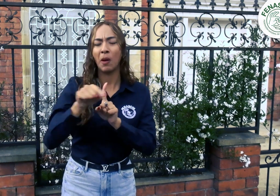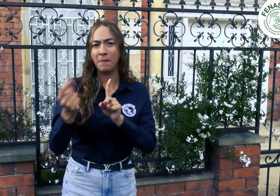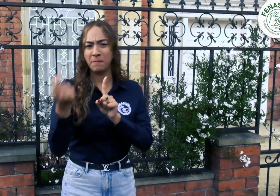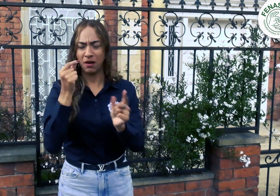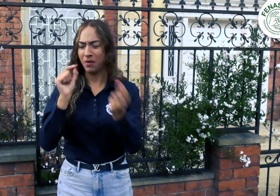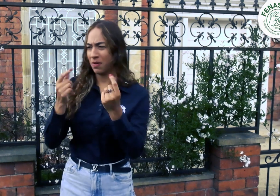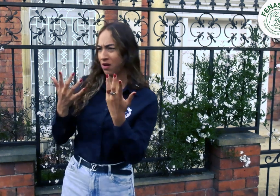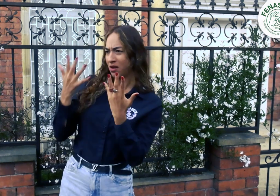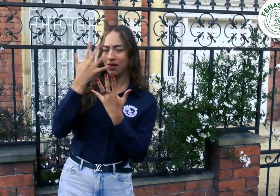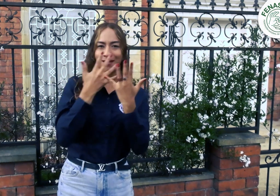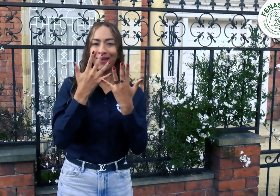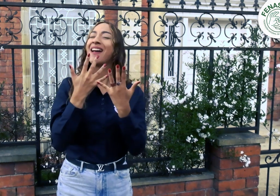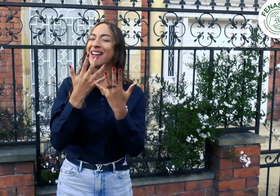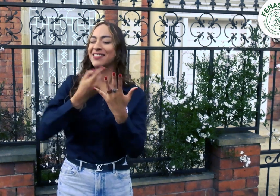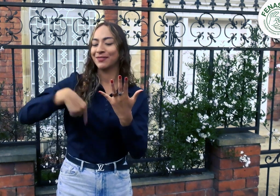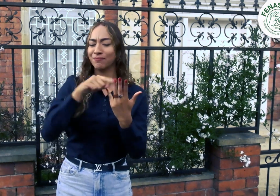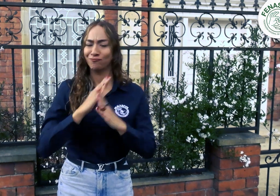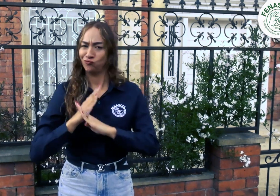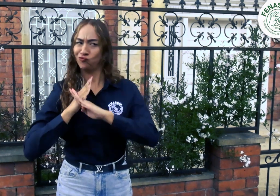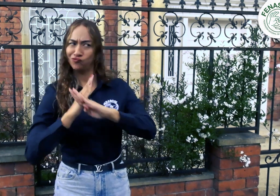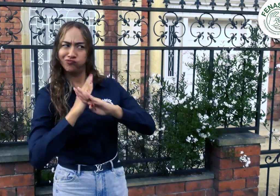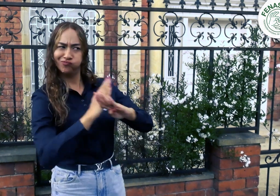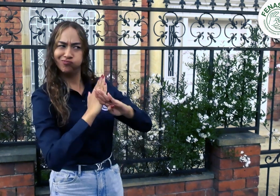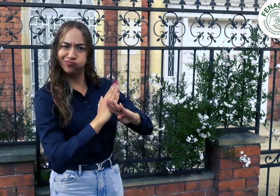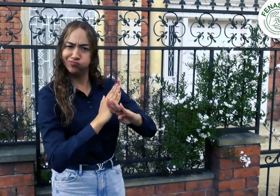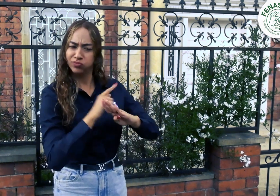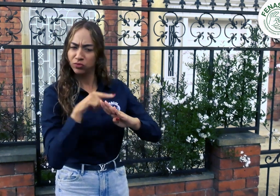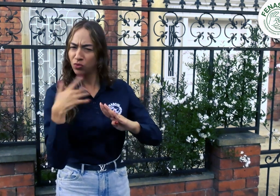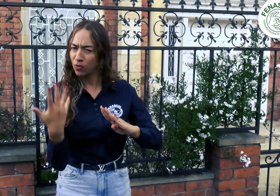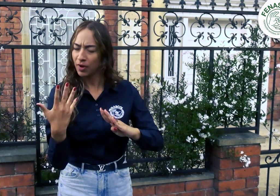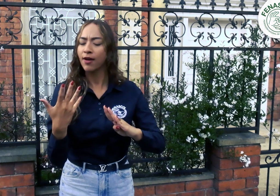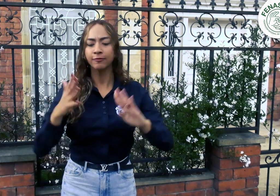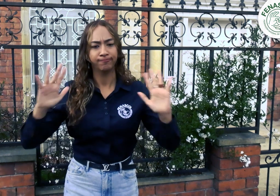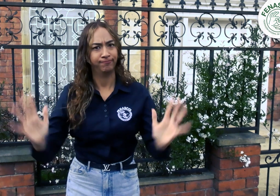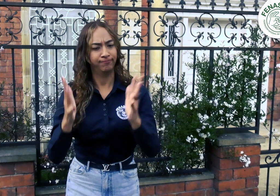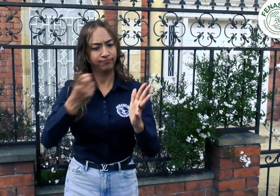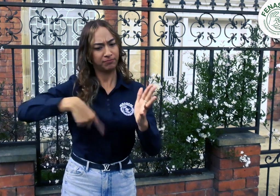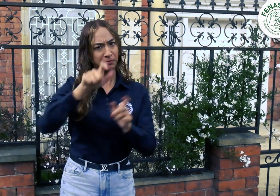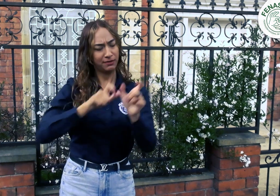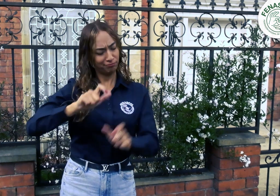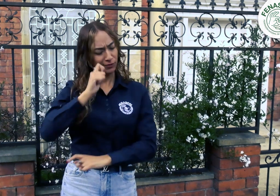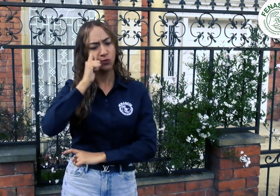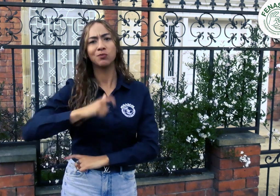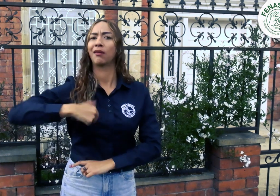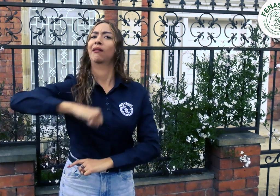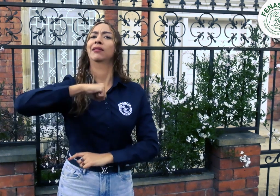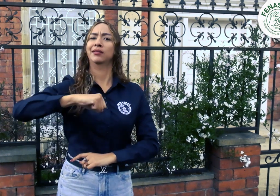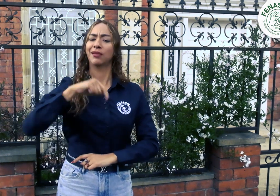sociedad civil que busca proteger y promover los derechos humanos en el uso